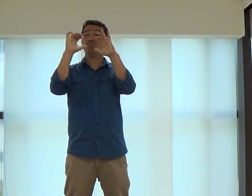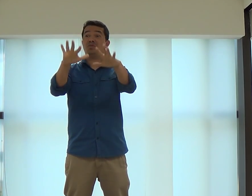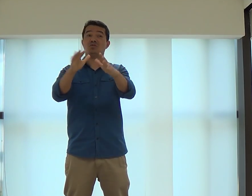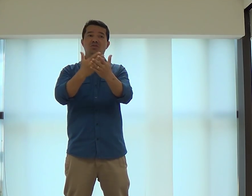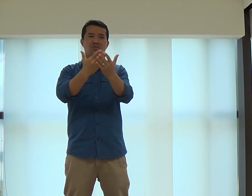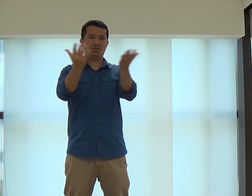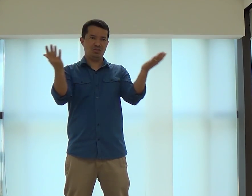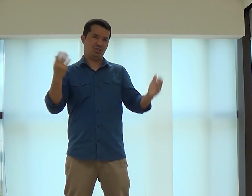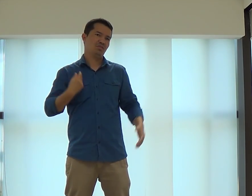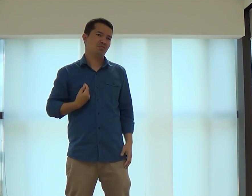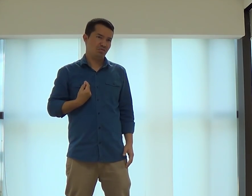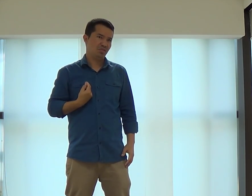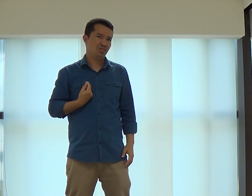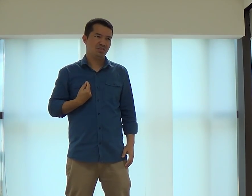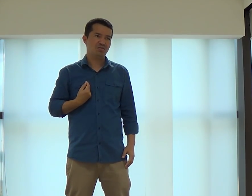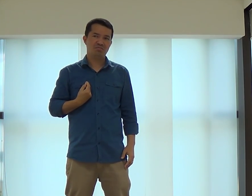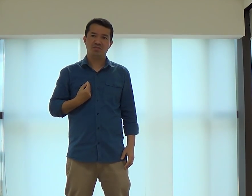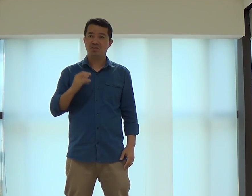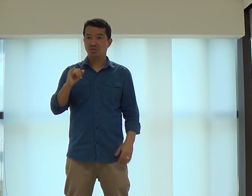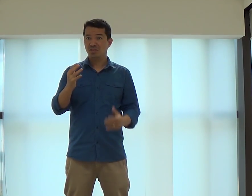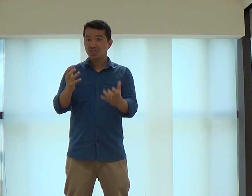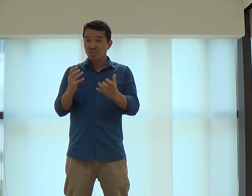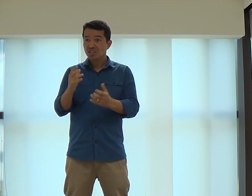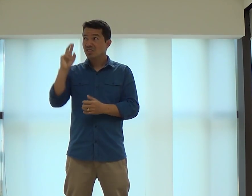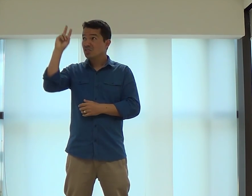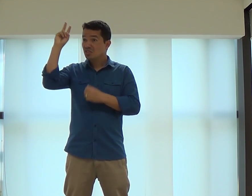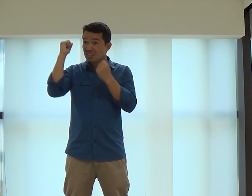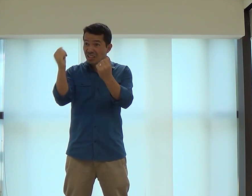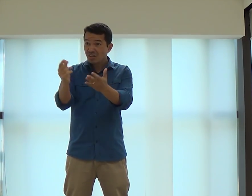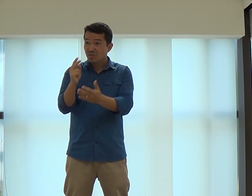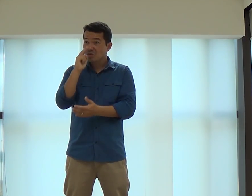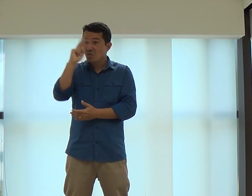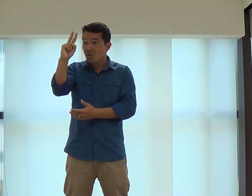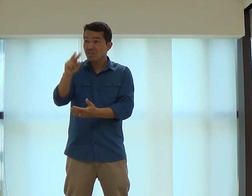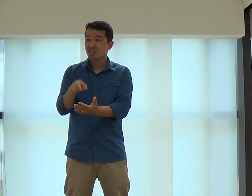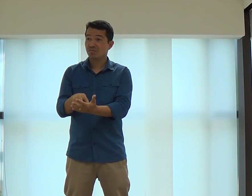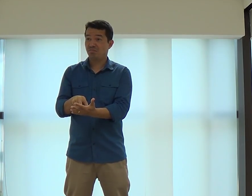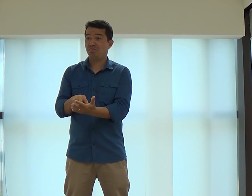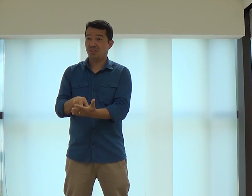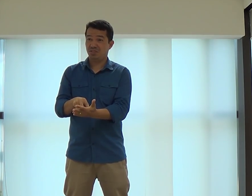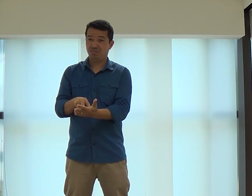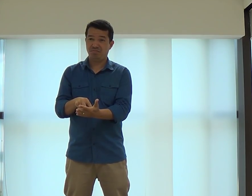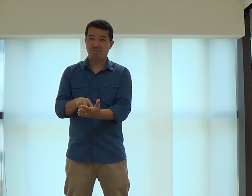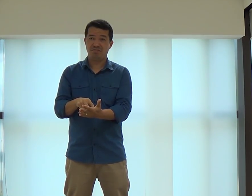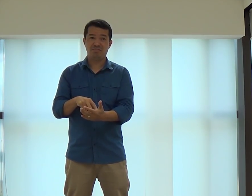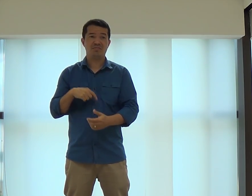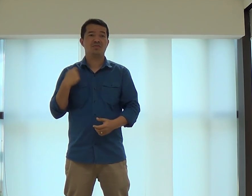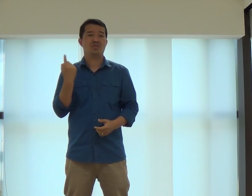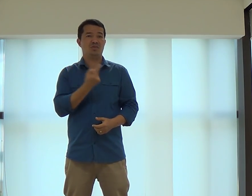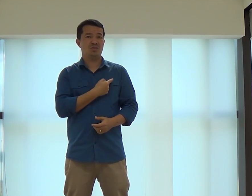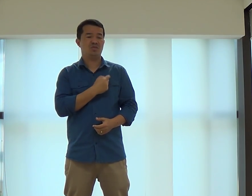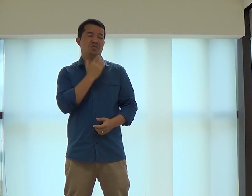Peça para que Deus te abençoe. Se você quer que Deus te dê força, fique em pé.